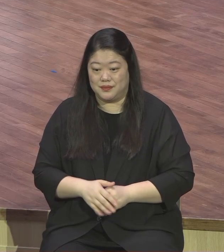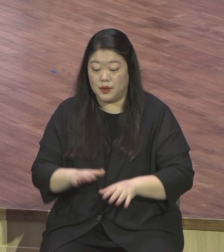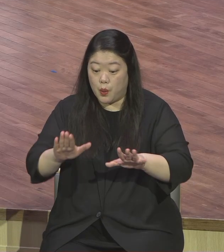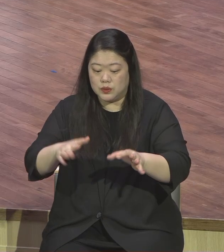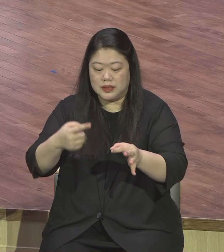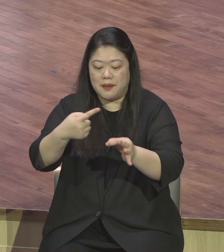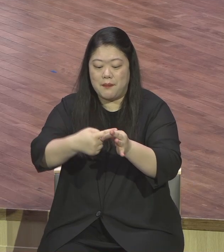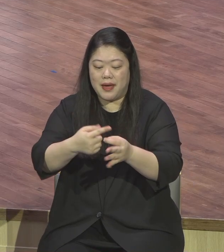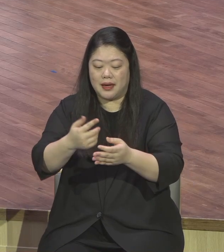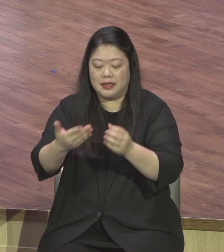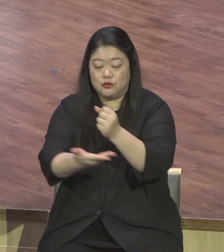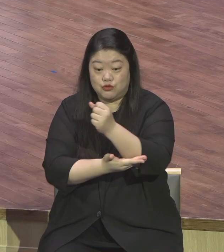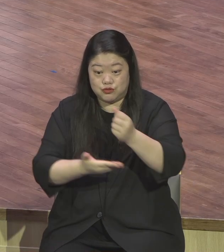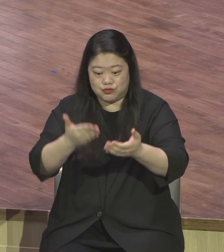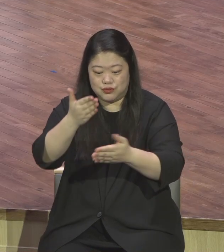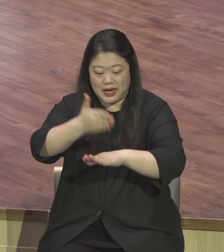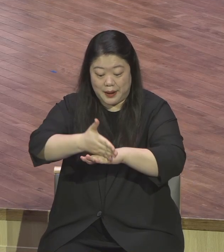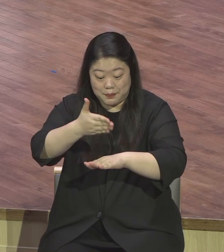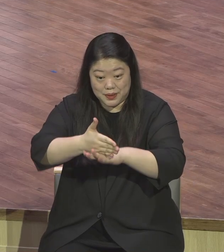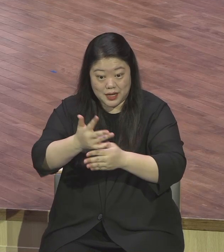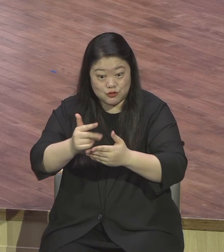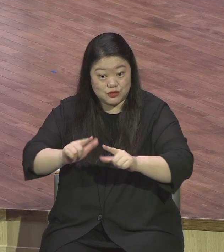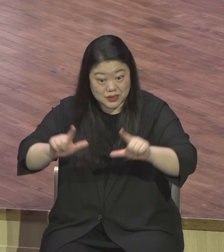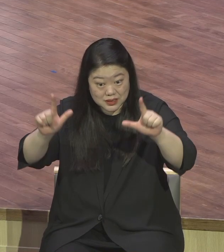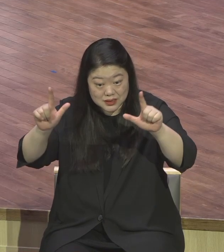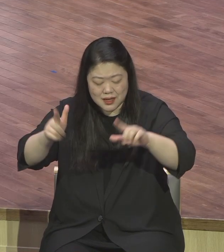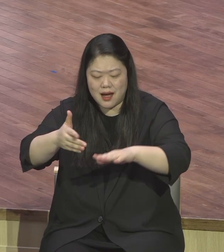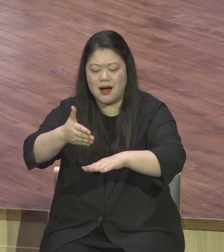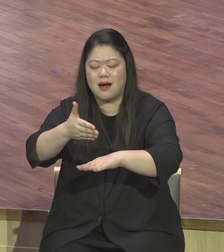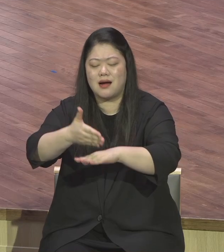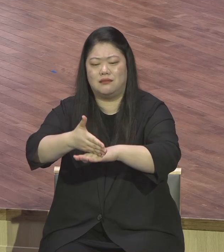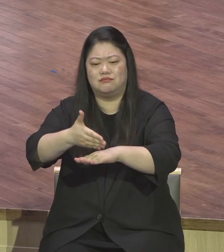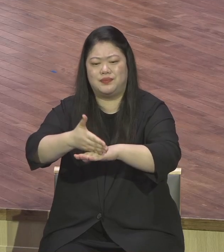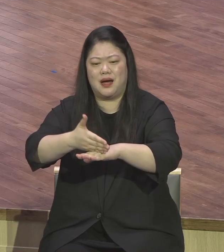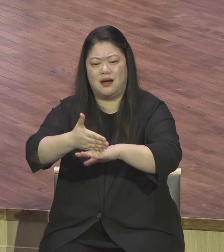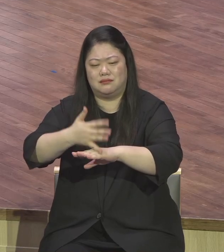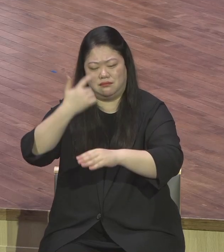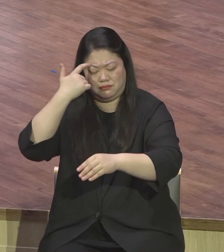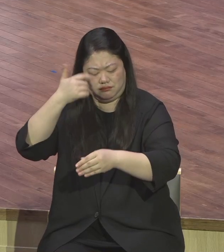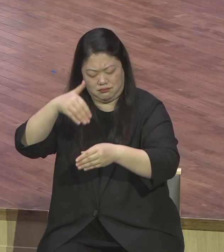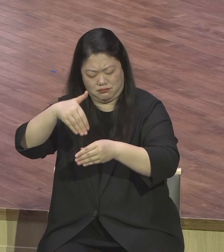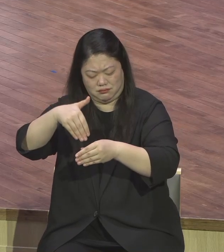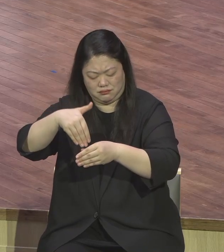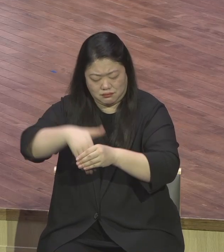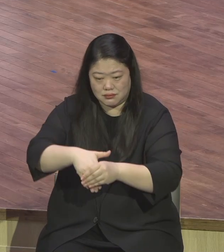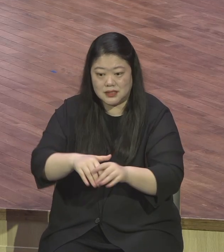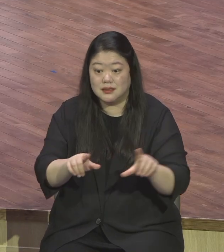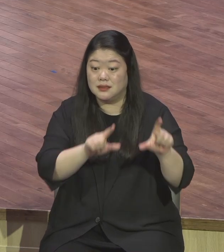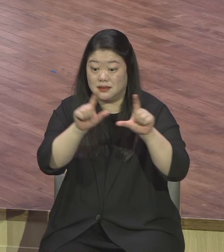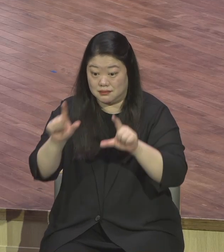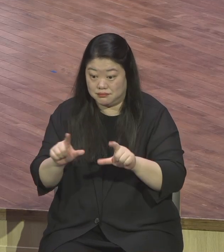모든 것을 감사로 편집하는 성령 충만한 삶을 살면서 나를 살리고